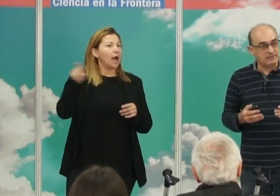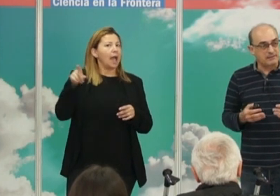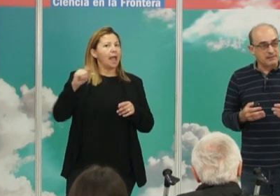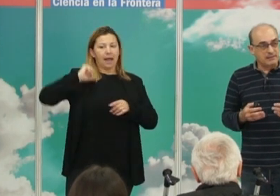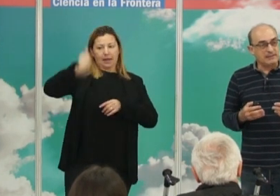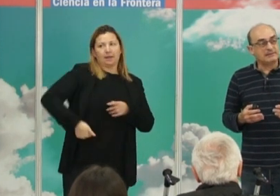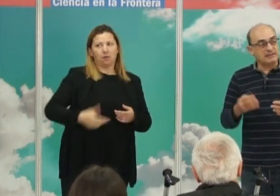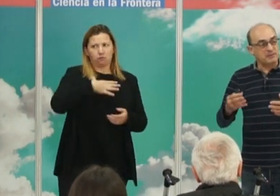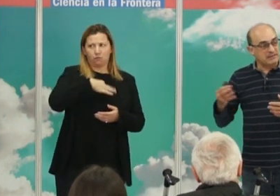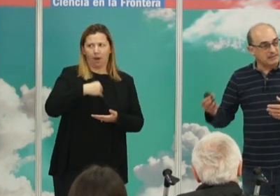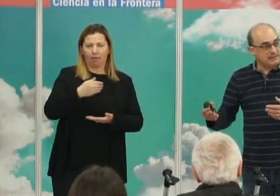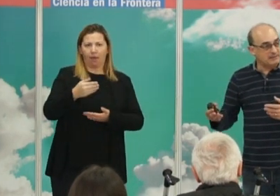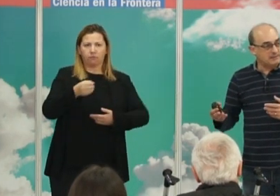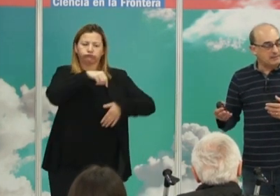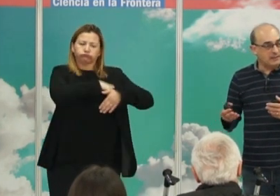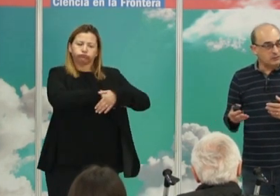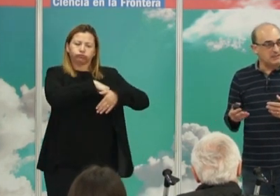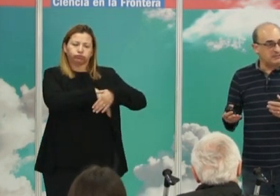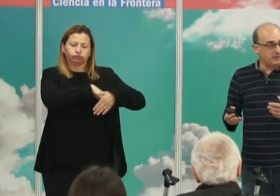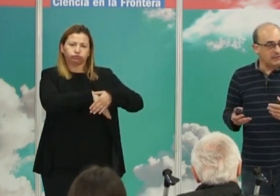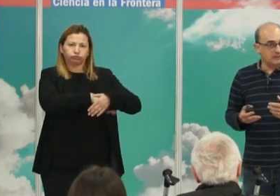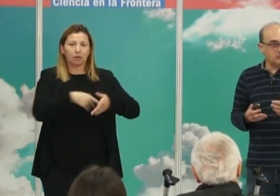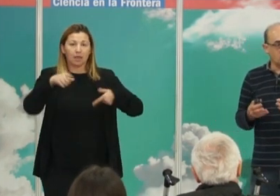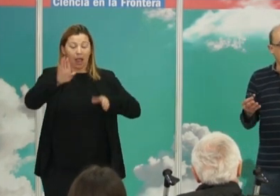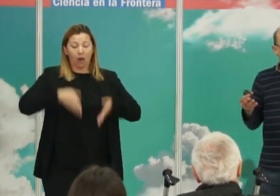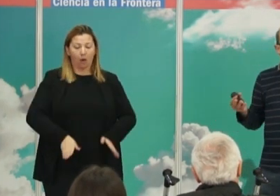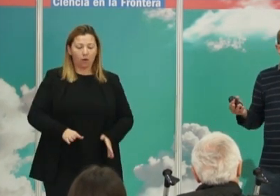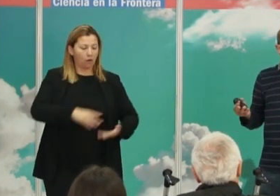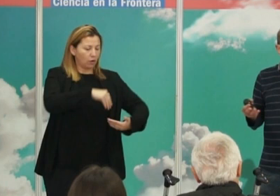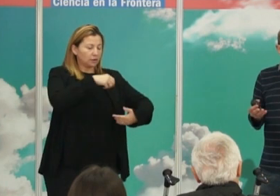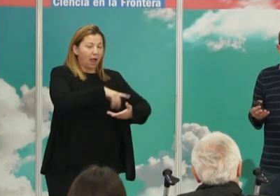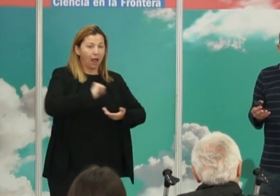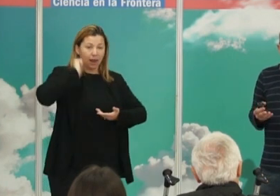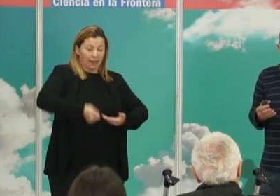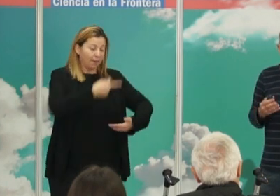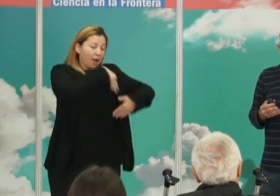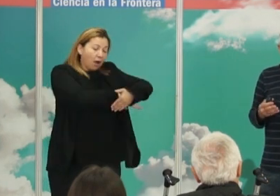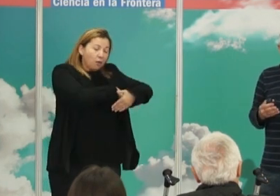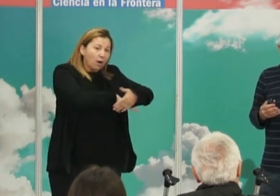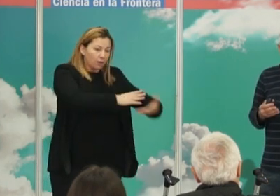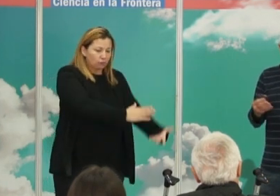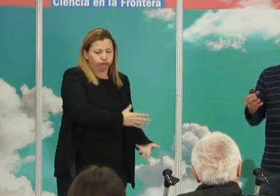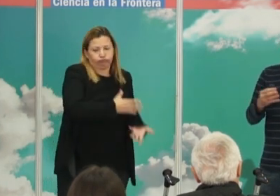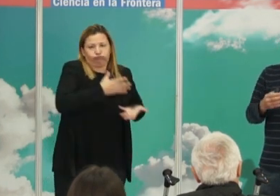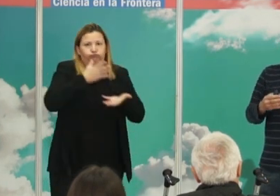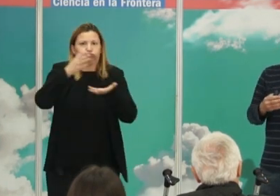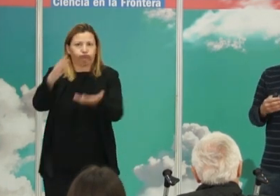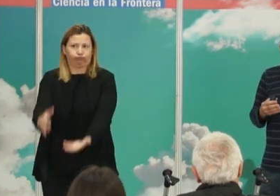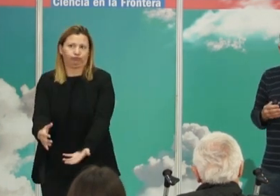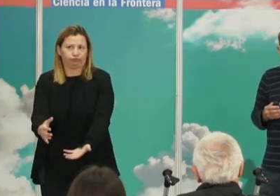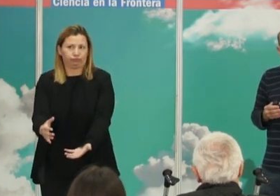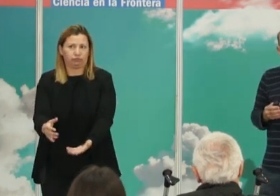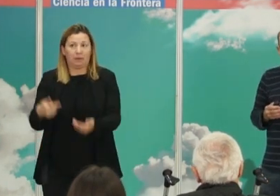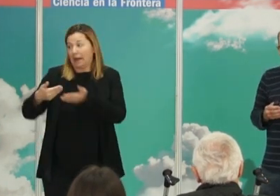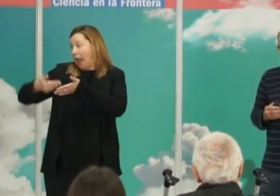riquezas y de transmitirlas a tus descendientes, cosa que no ocurría en los periodos